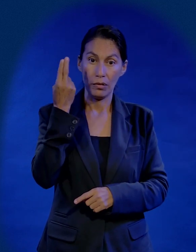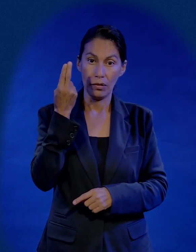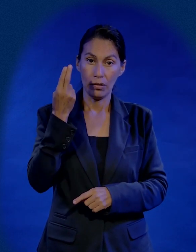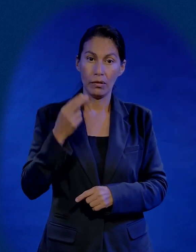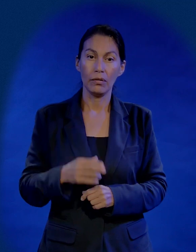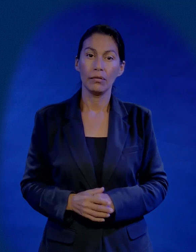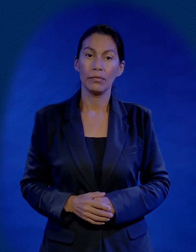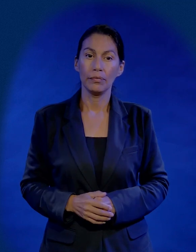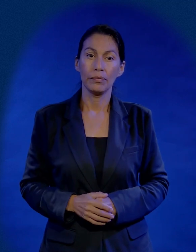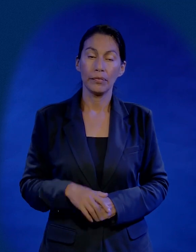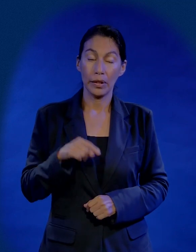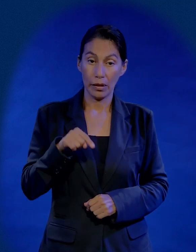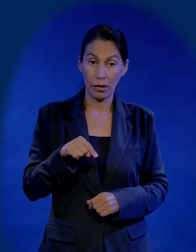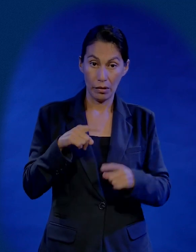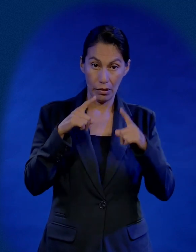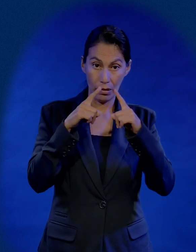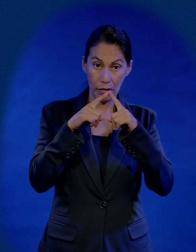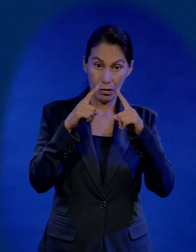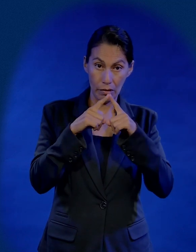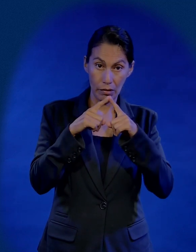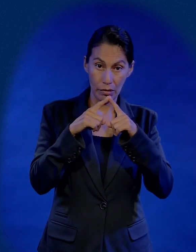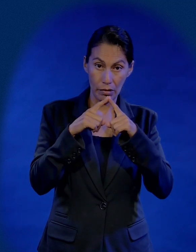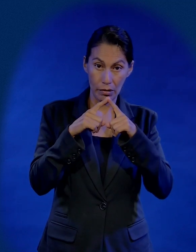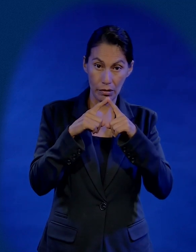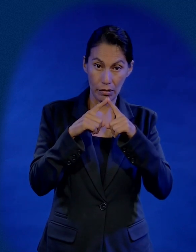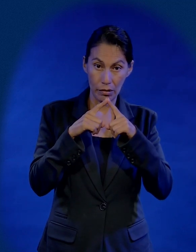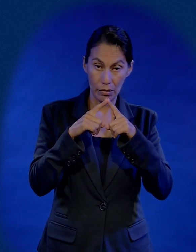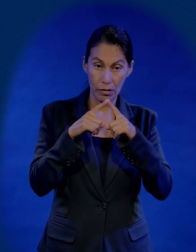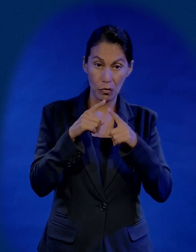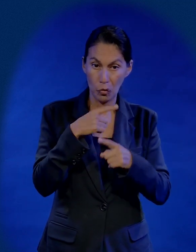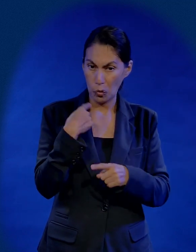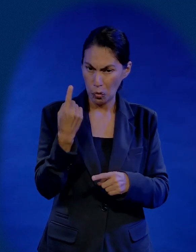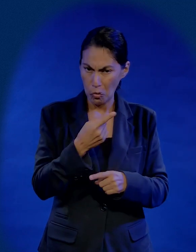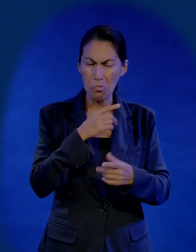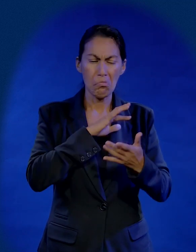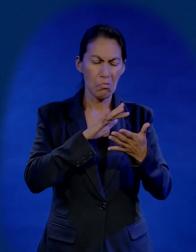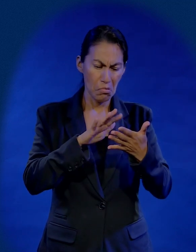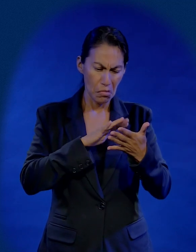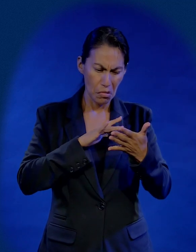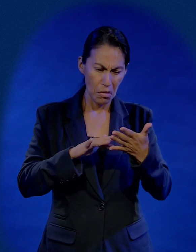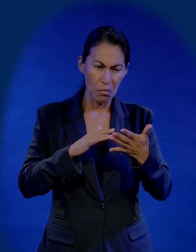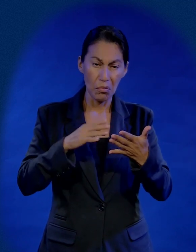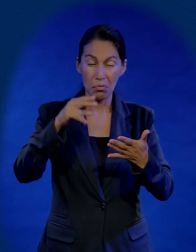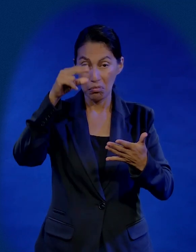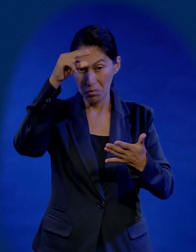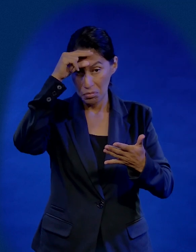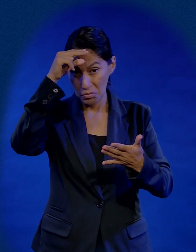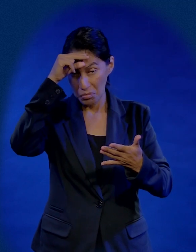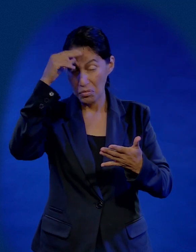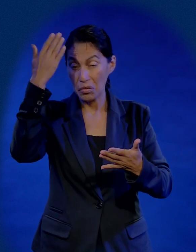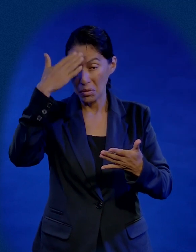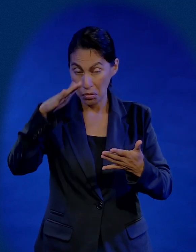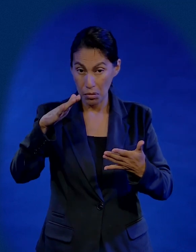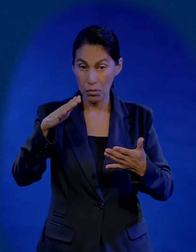universitaria, esta es una iglesia donde se supone leemos mucho y sabemos mucho